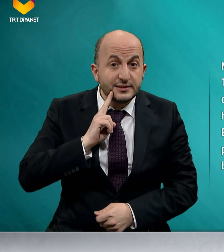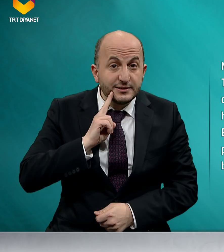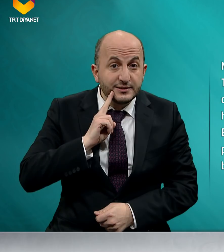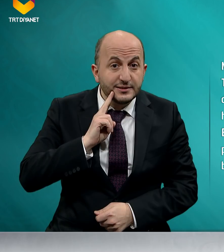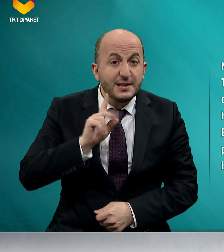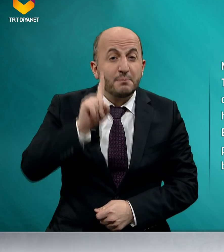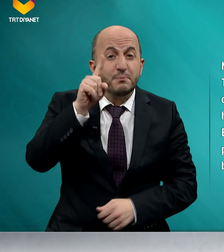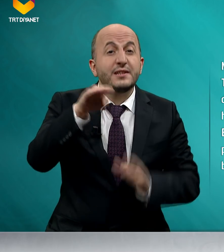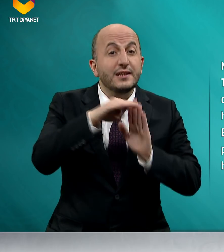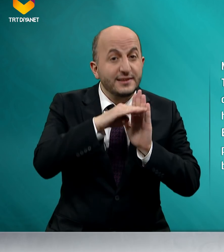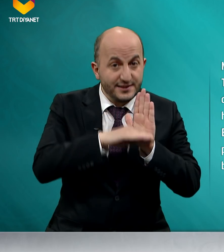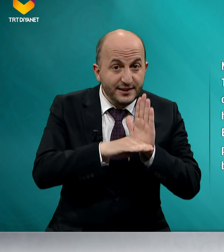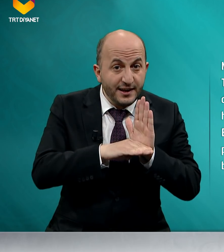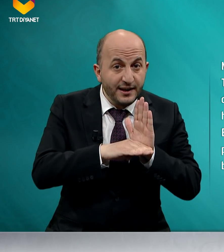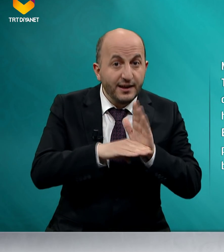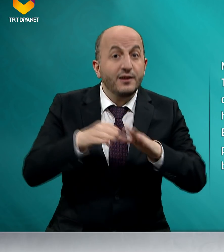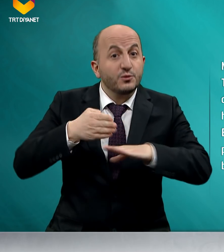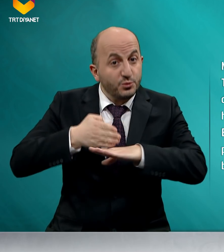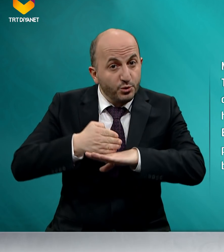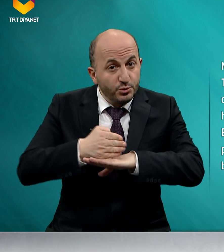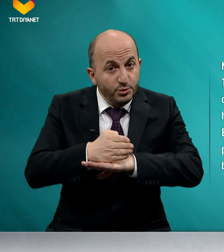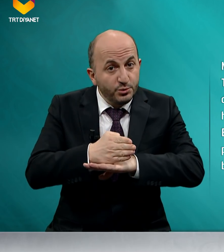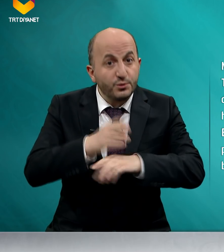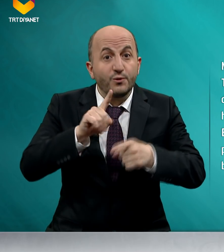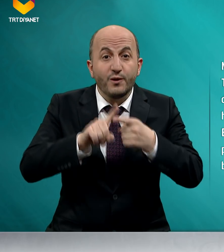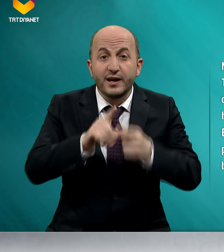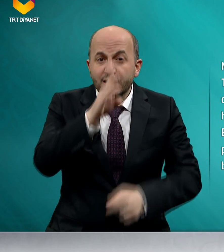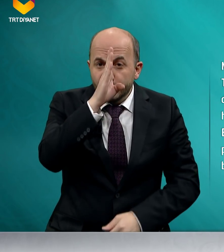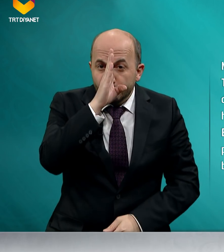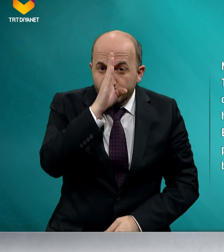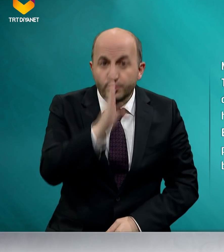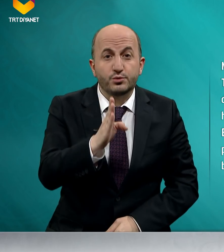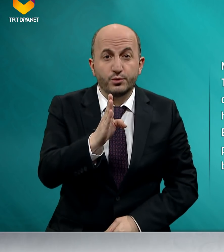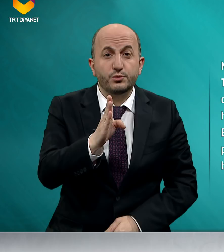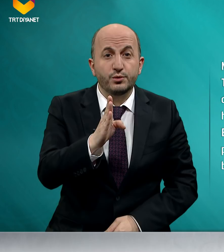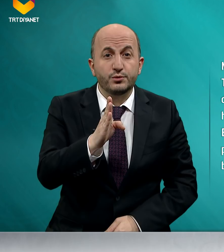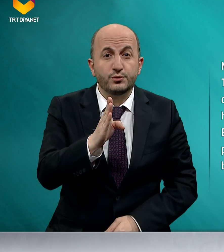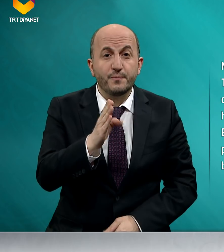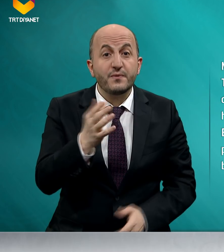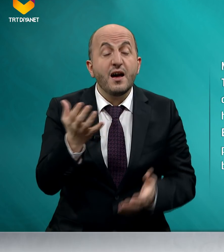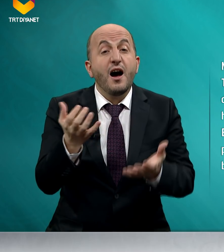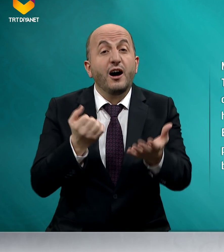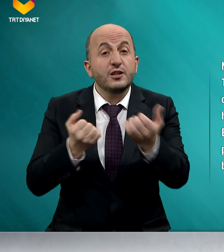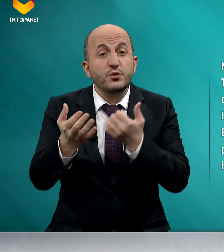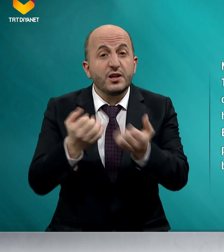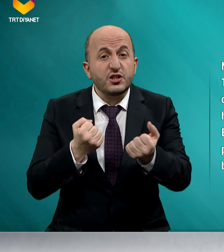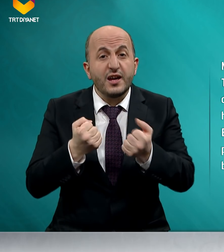bir ilkesi de doğruluk ve dürüstlüktür. Alışverişte